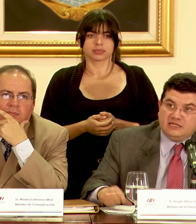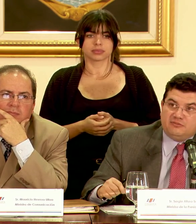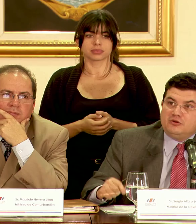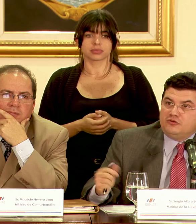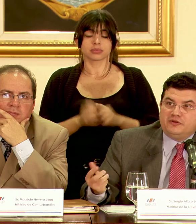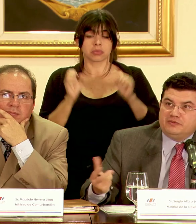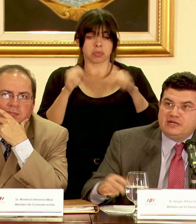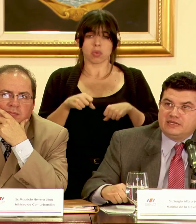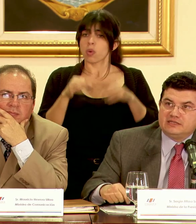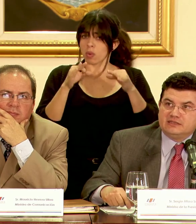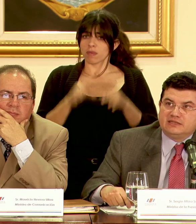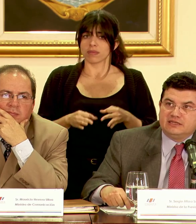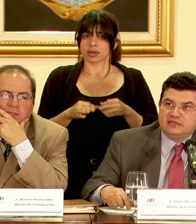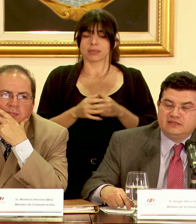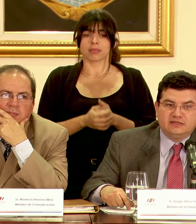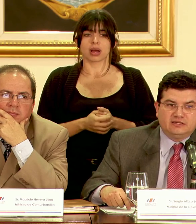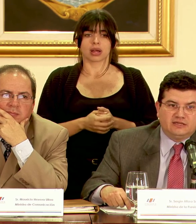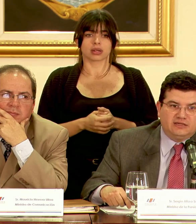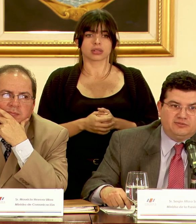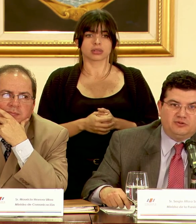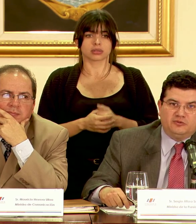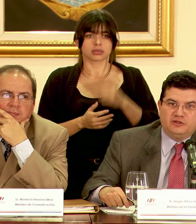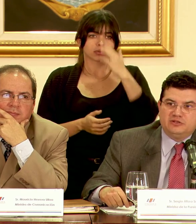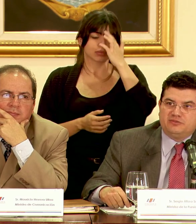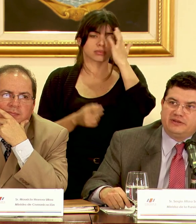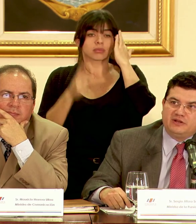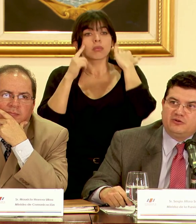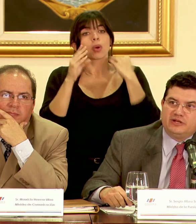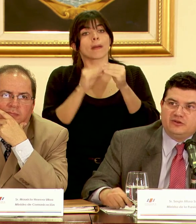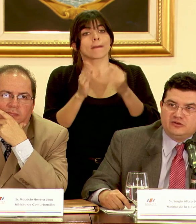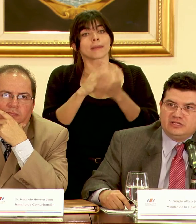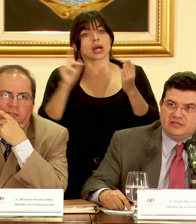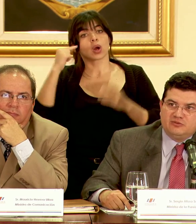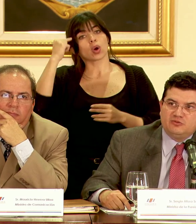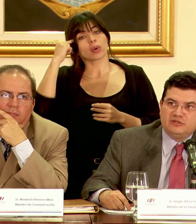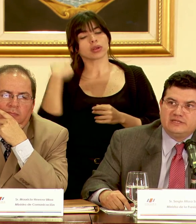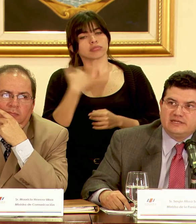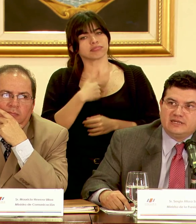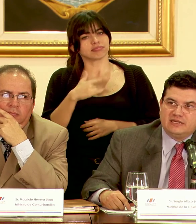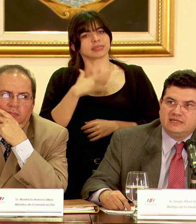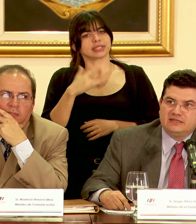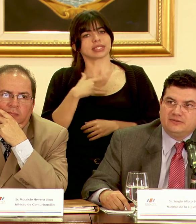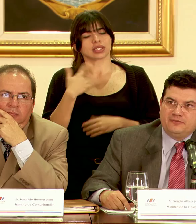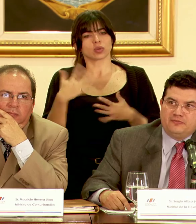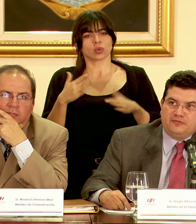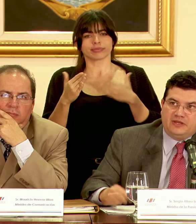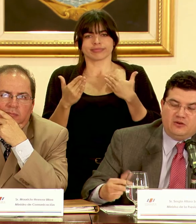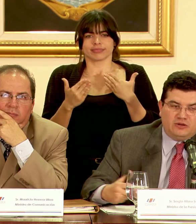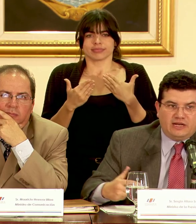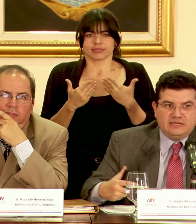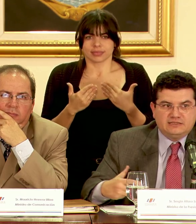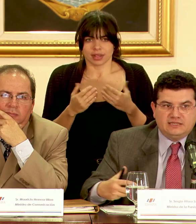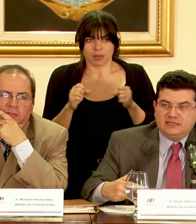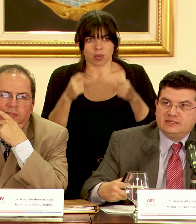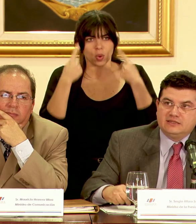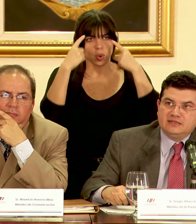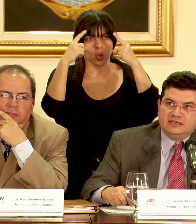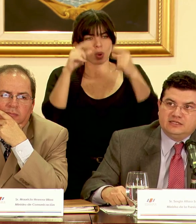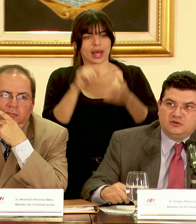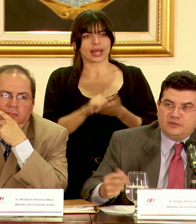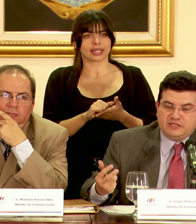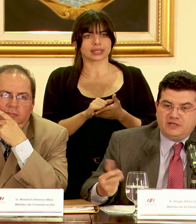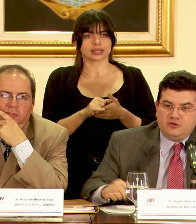sí le puedo confirmar que por lo menos de parte del gobierno nos sentimos muy cerca de lograr este